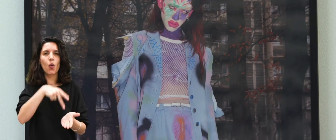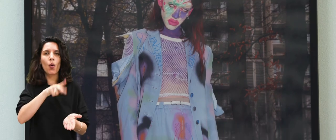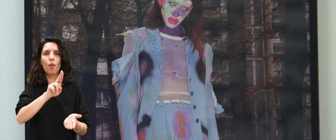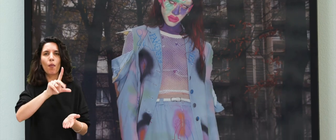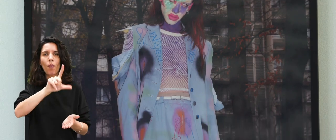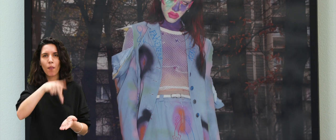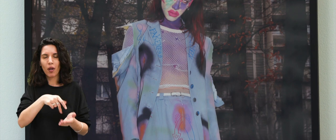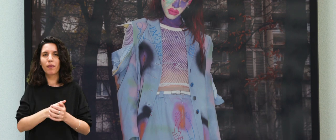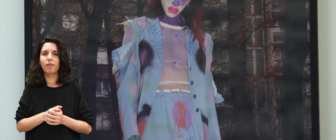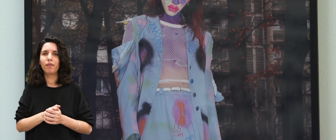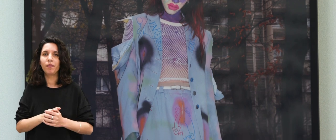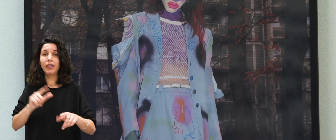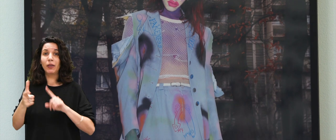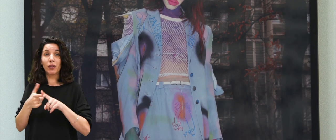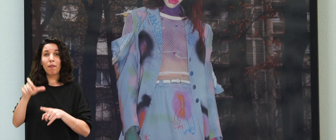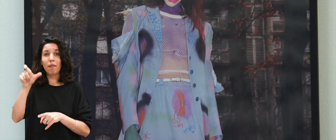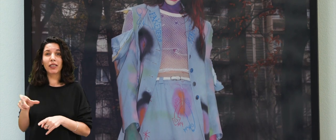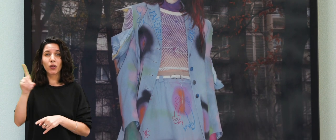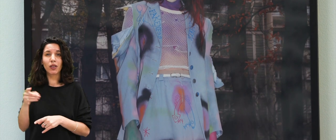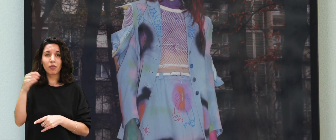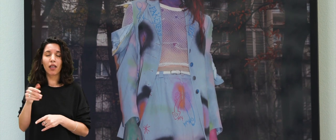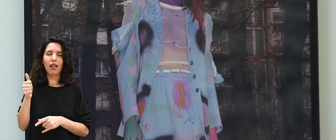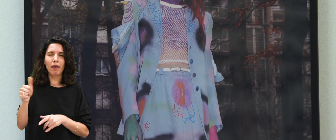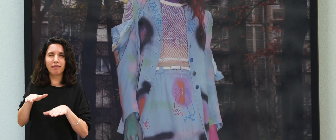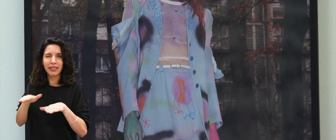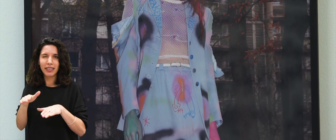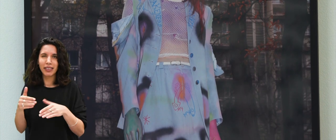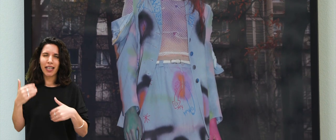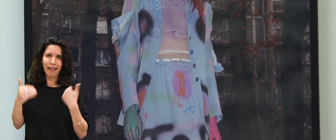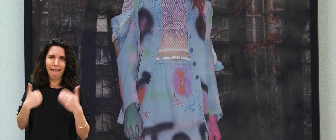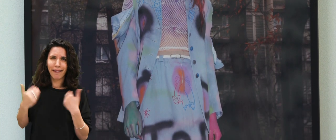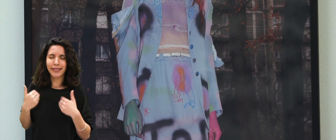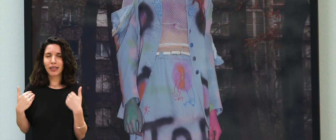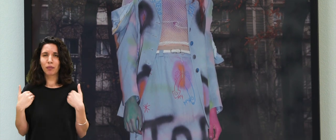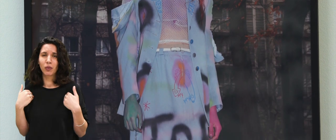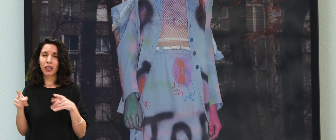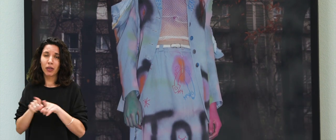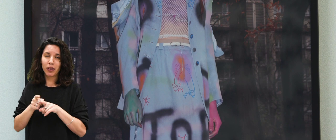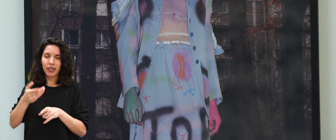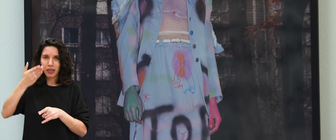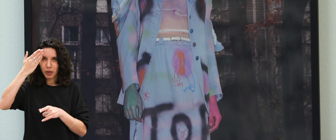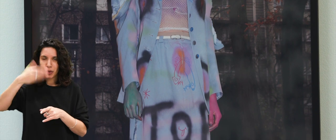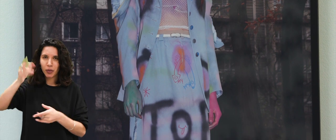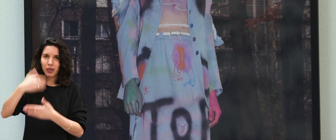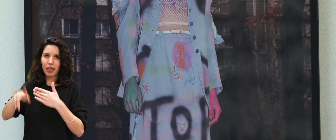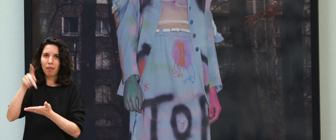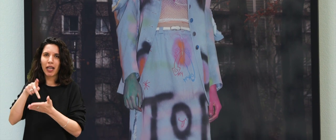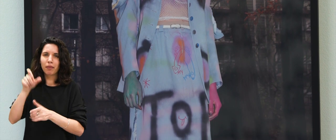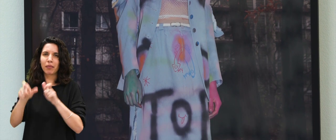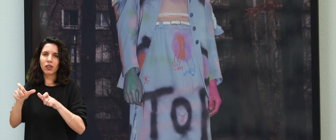Mouchovitch, DJ, actrice, modèle et égérie de la jeune scène transgenre parisienne.